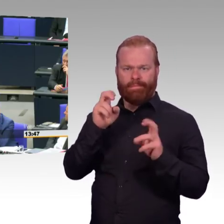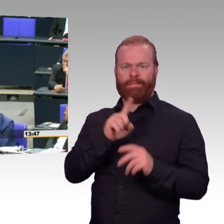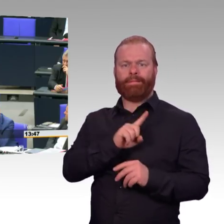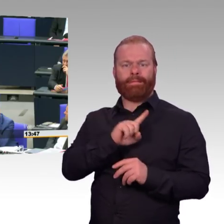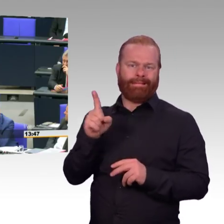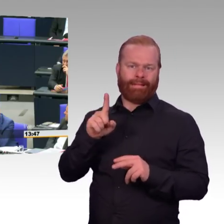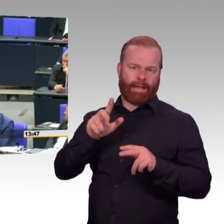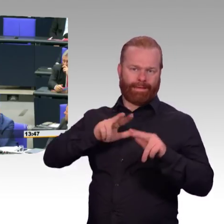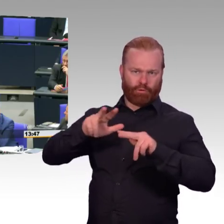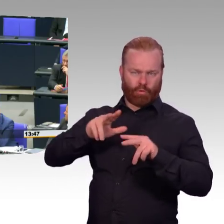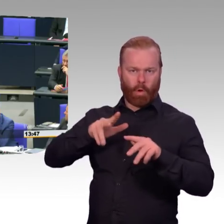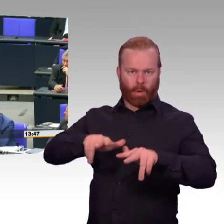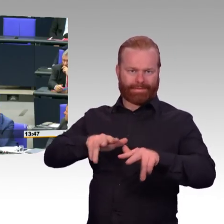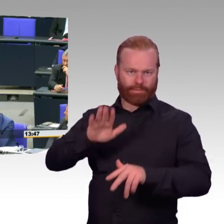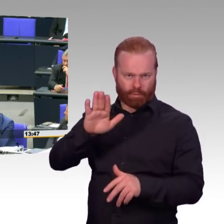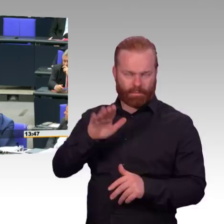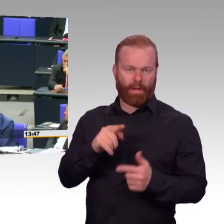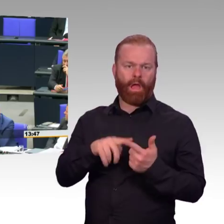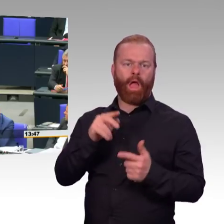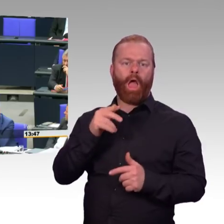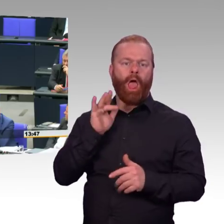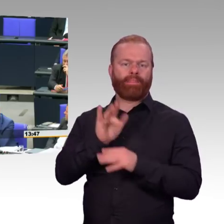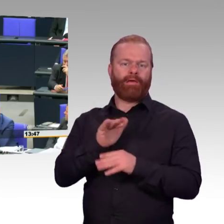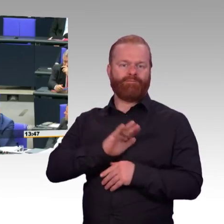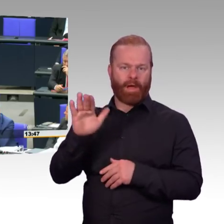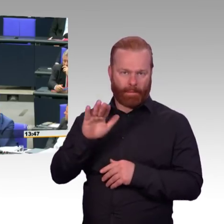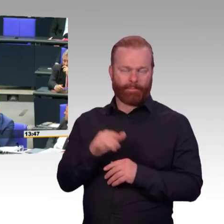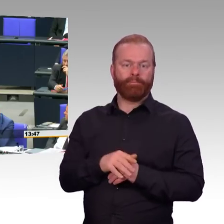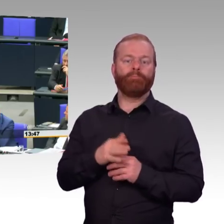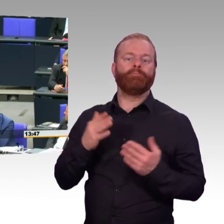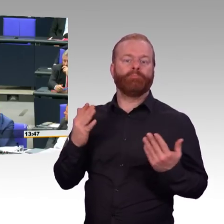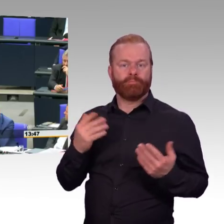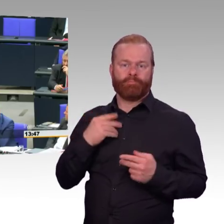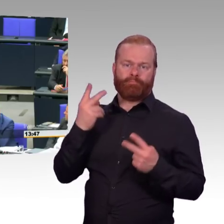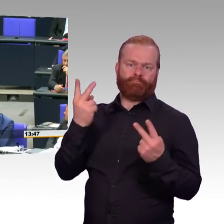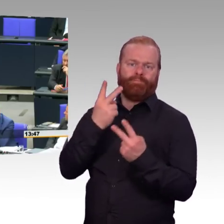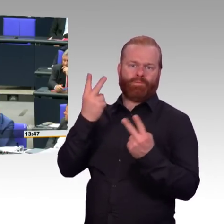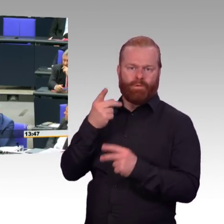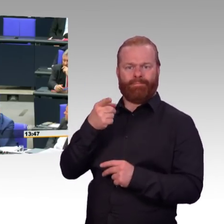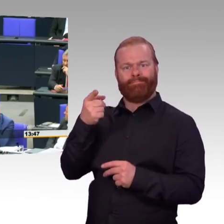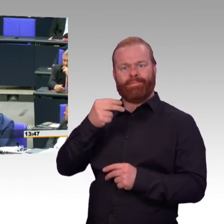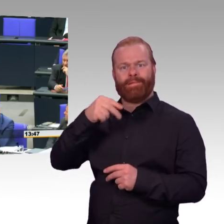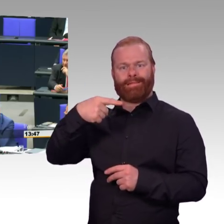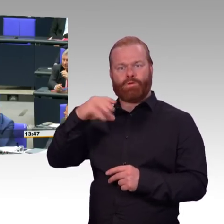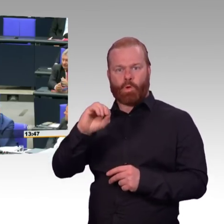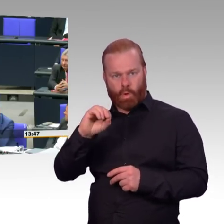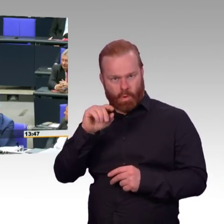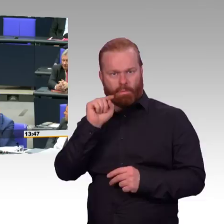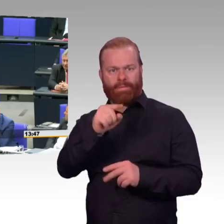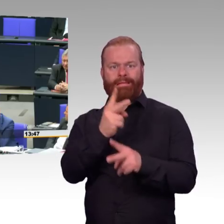Ich habe eben die Positionierung der Umweltverbände aus der Kohlekommission zitiert. Aber wenn Sie hier behaupten, Schülerinnen und